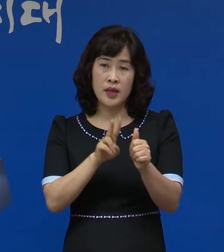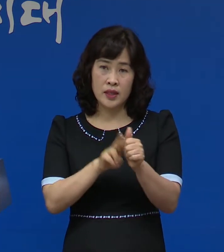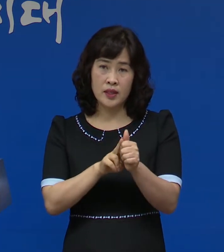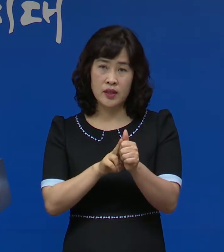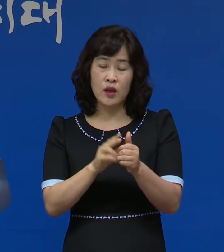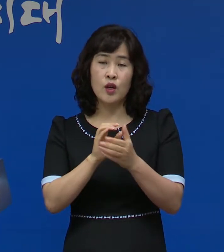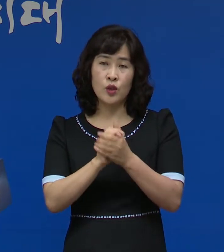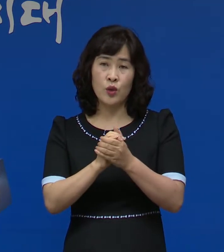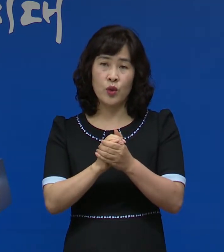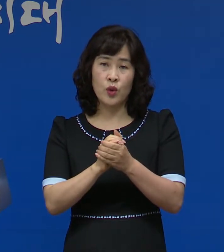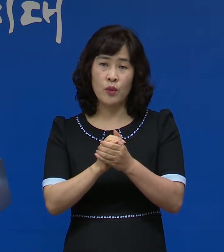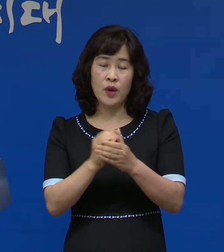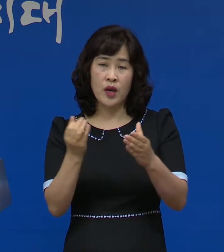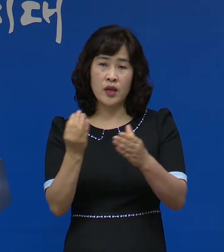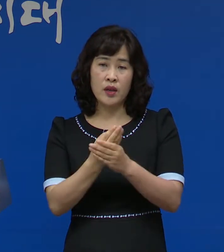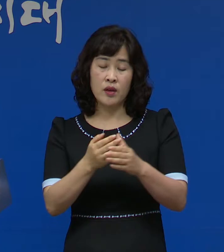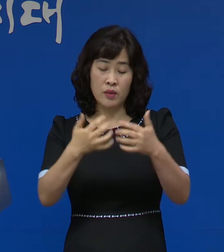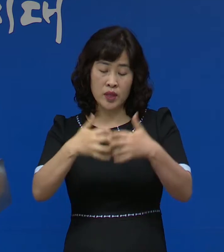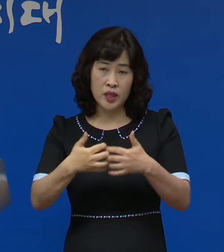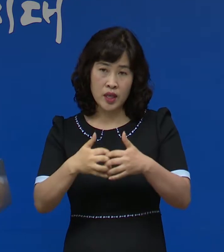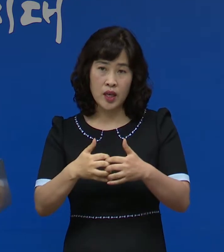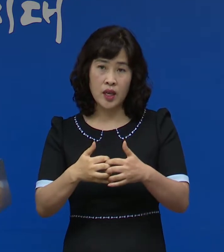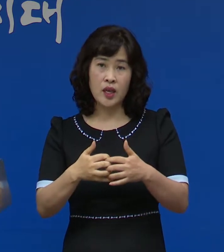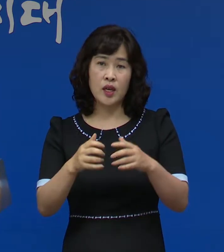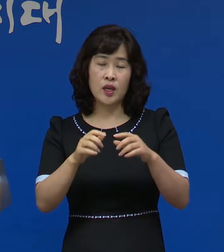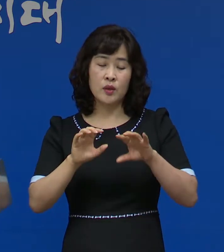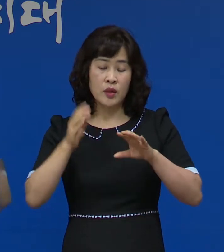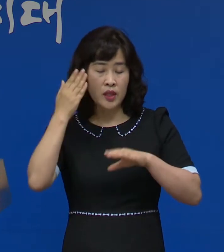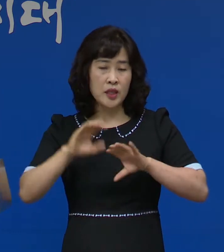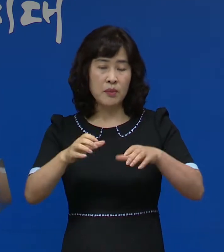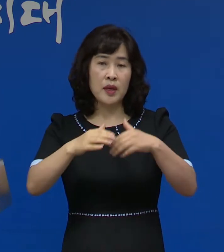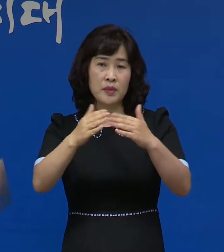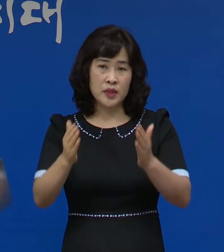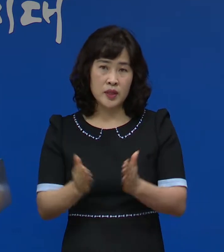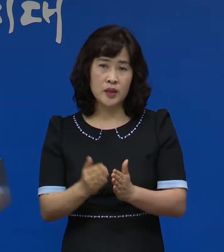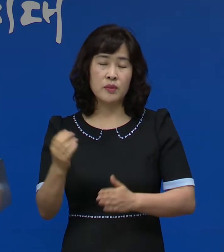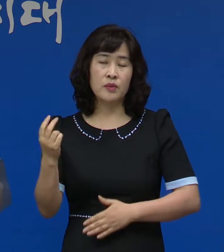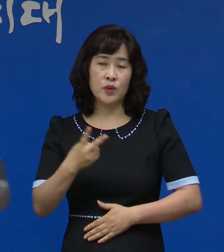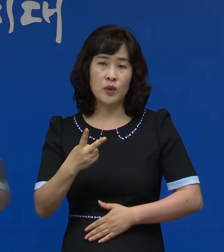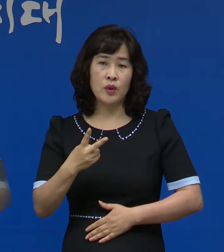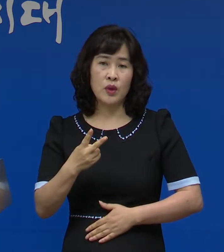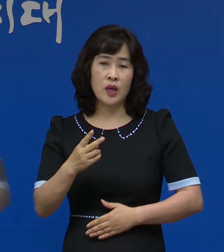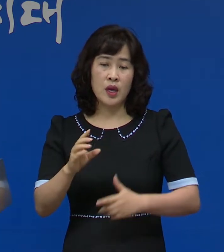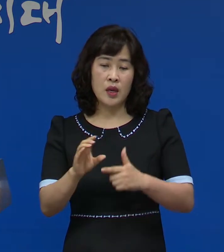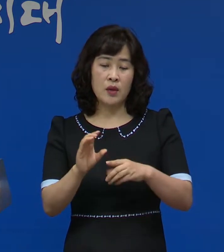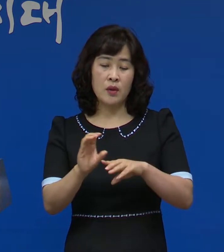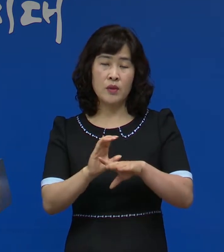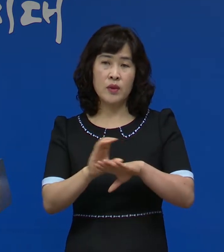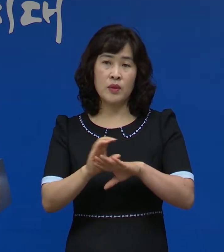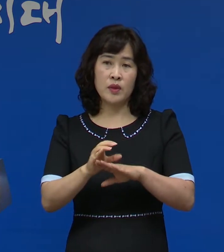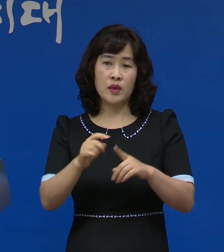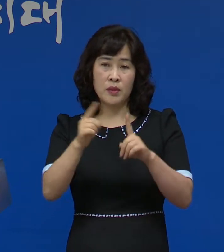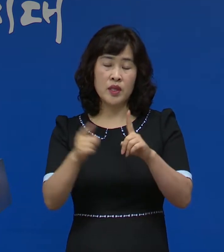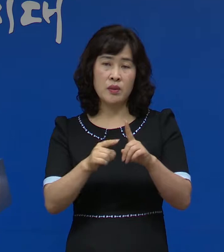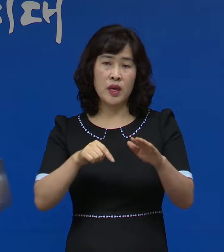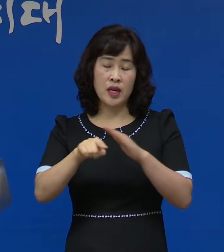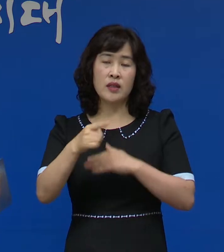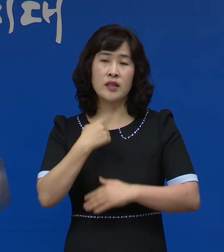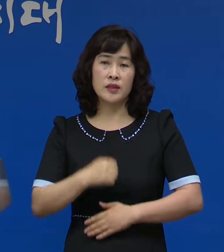농협현금인출기 분식집 PC방에 다녀왔습니다 같은 날